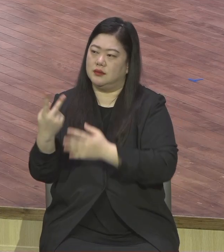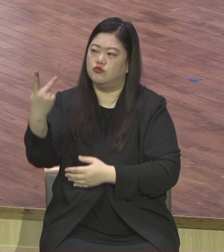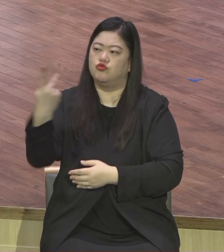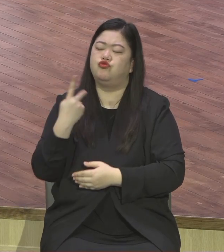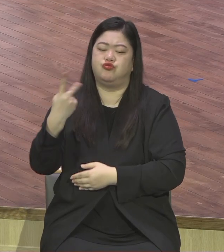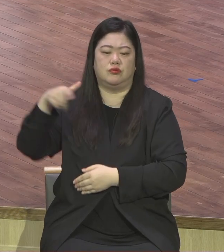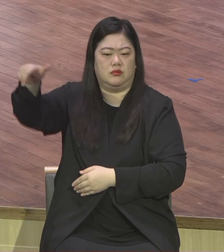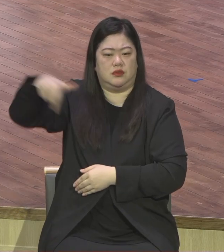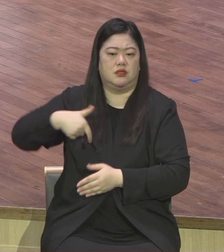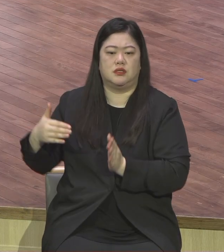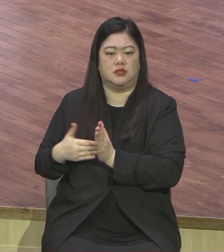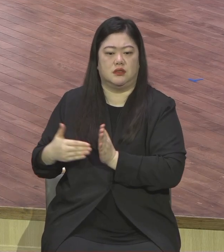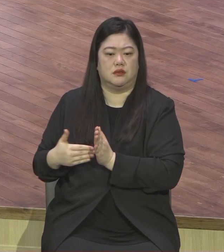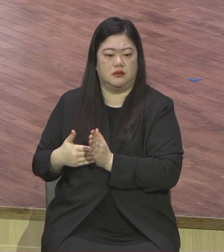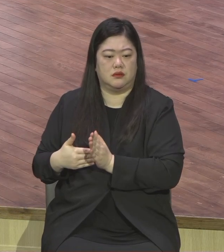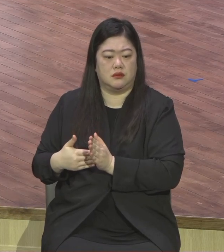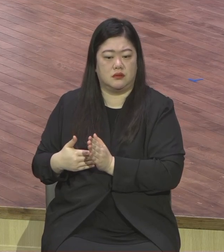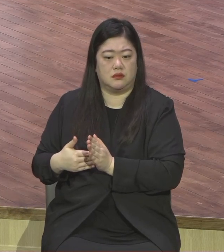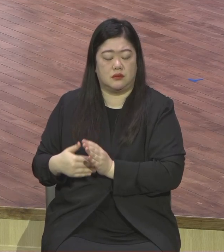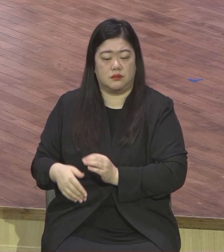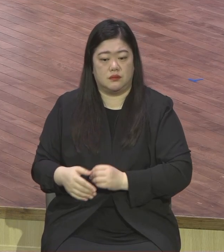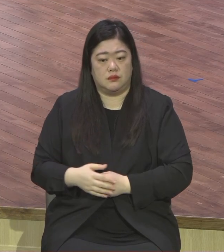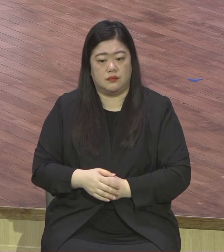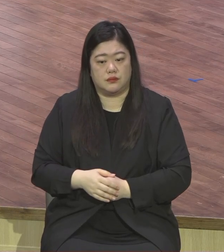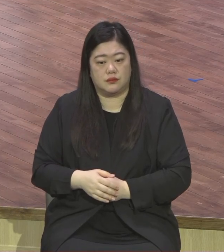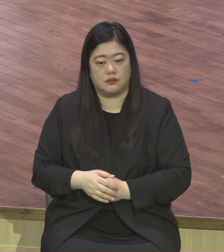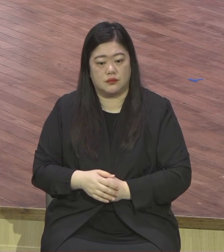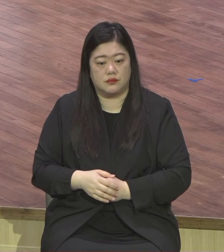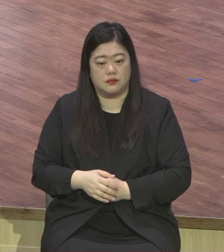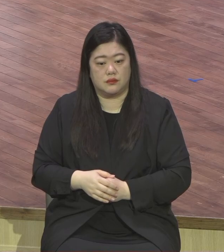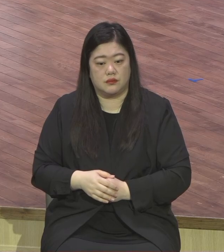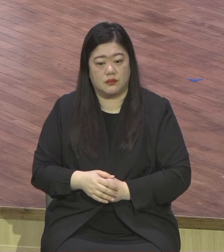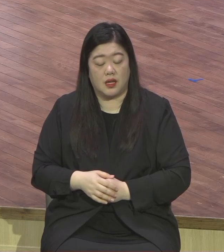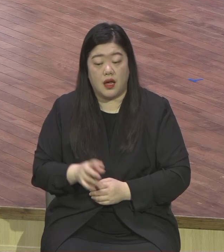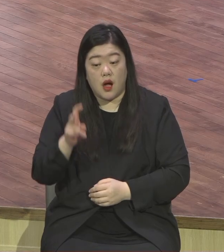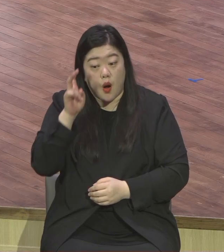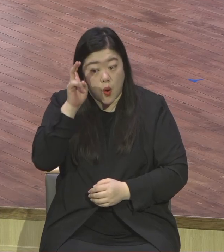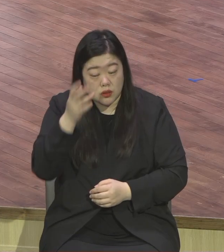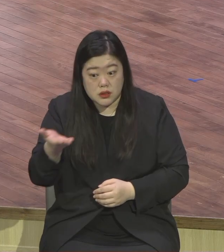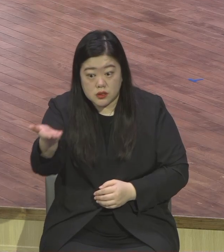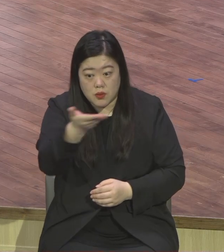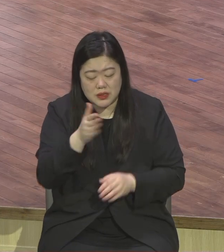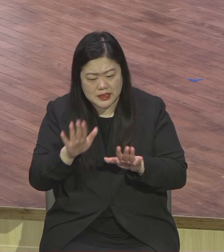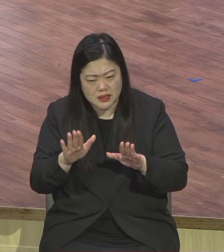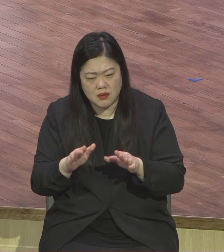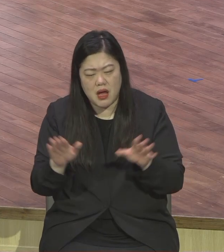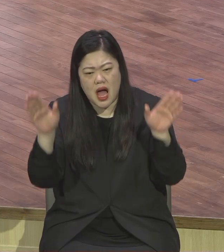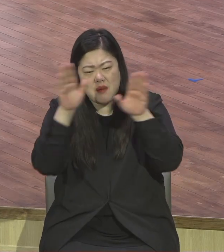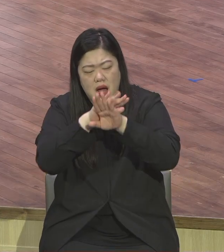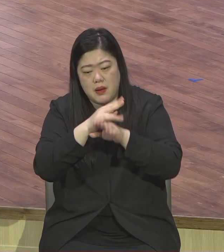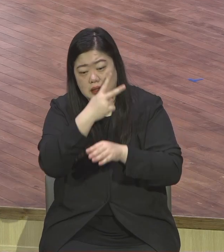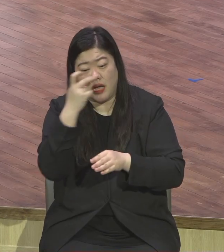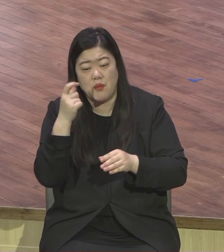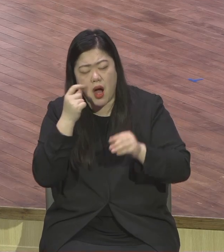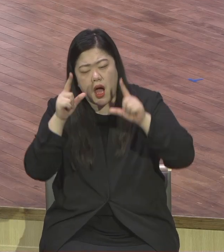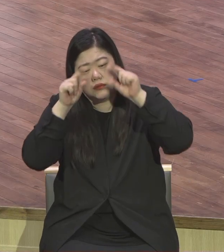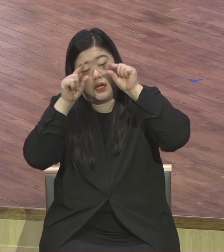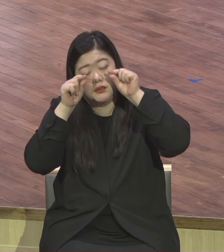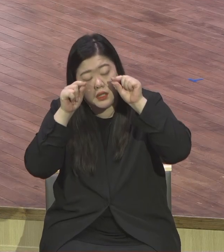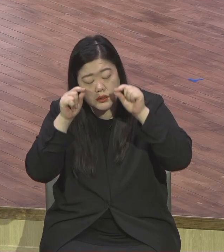우울증이 오고 뭐가 불면증 하나님 앞에 오늘 다 결단하시기 바랍니다. 주만 바라볼지라